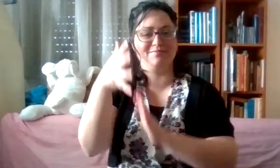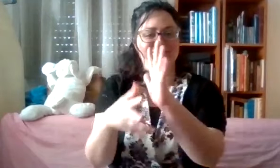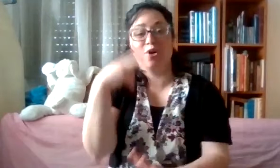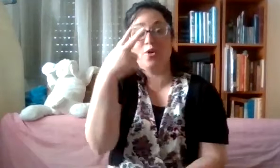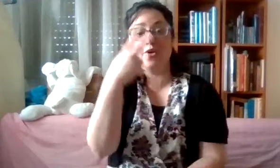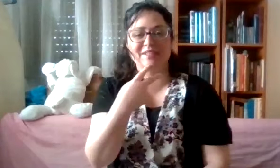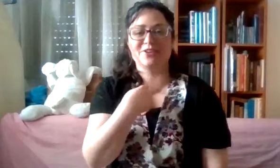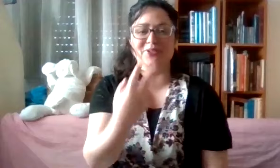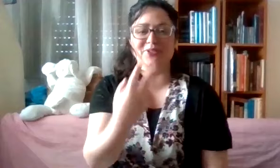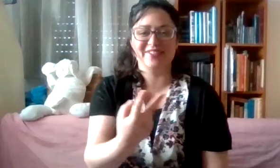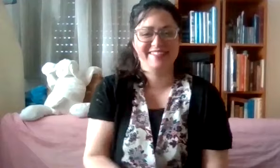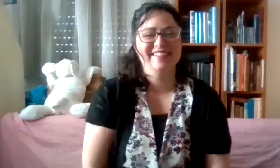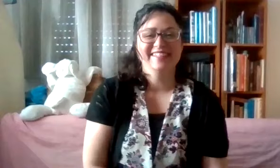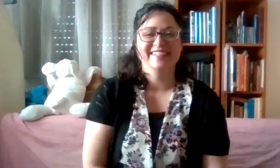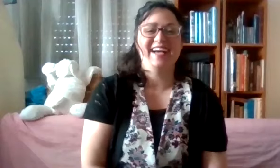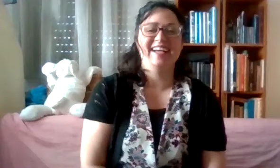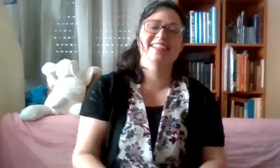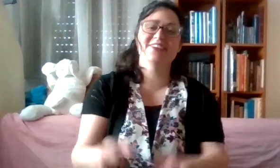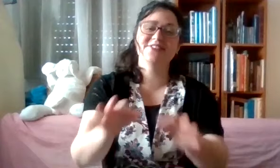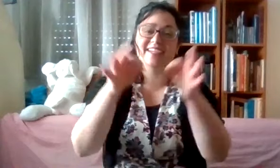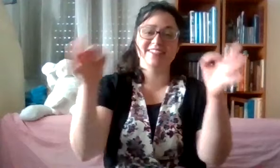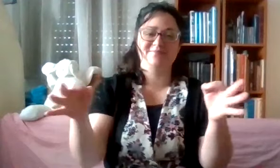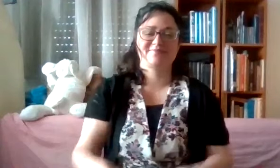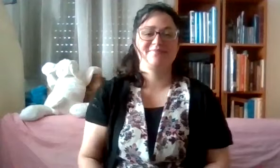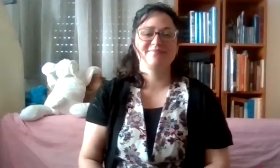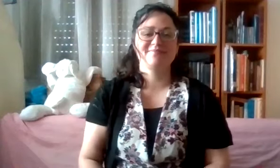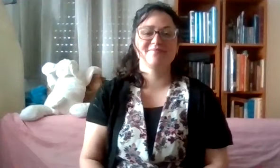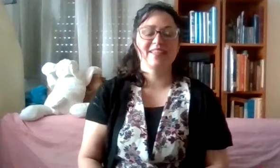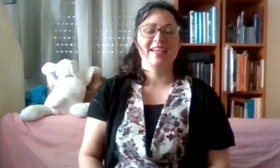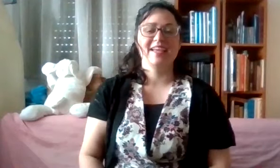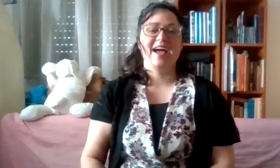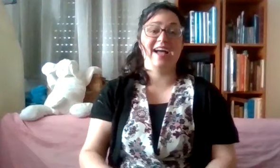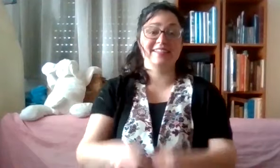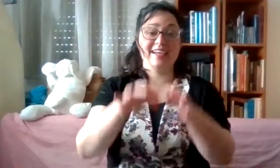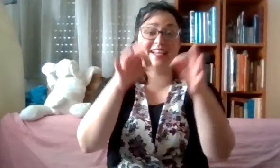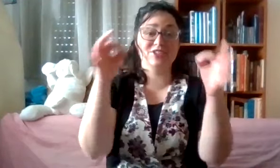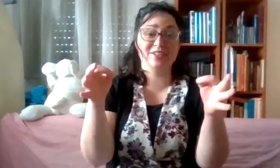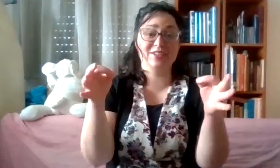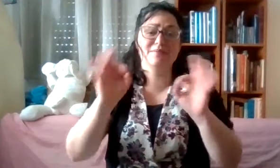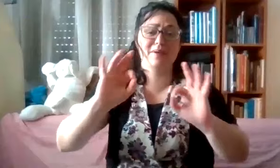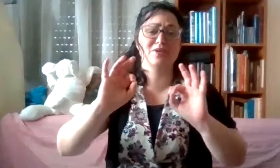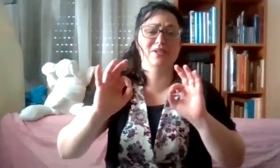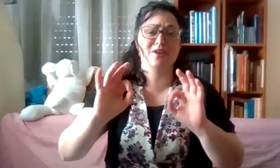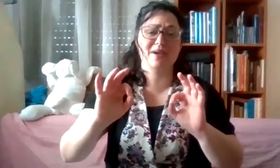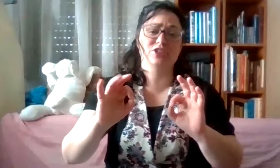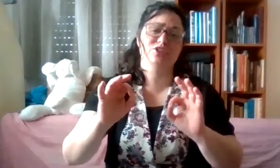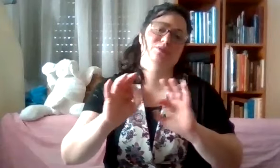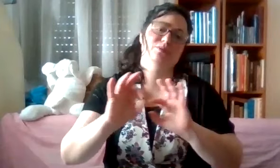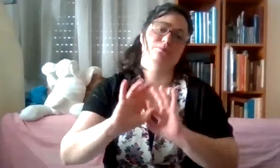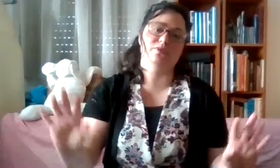רואים את הקולות. אז אנחנו נתחיל. ההתחלה שלנו היא ממש ממש ממש פשוטה.